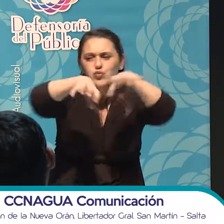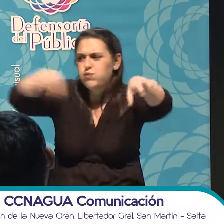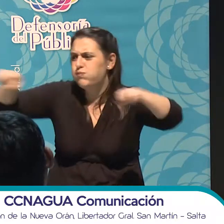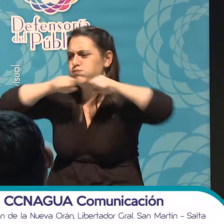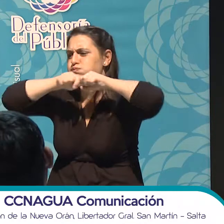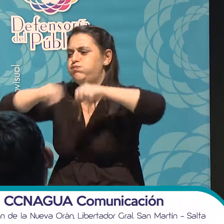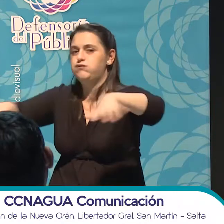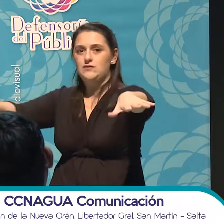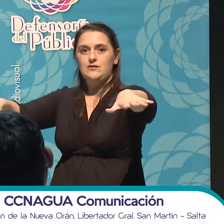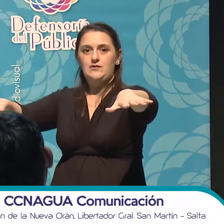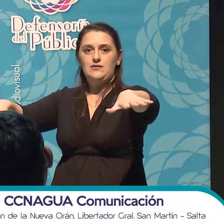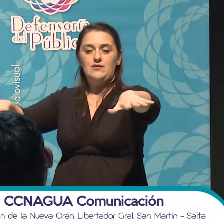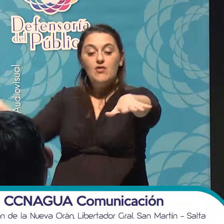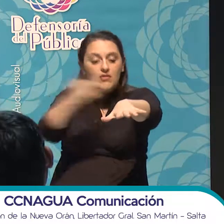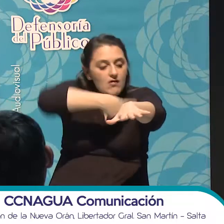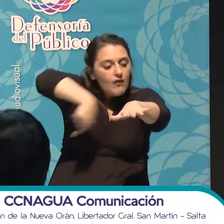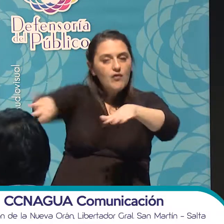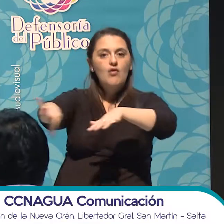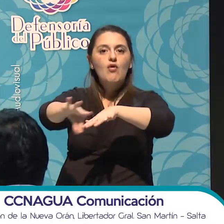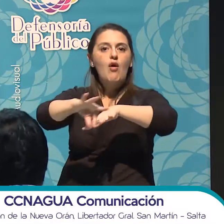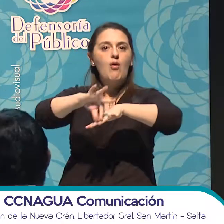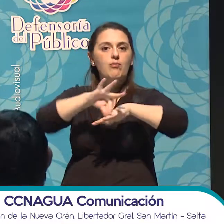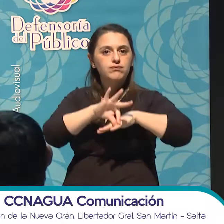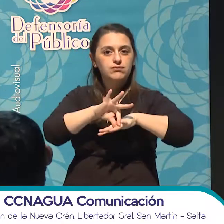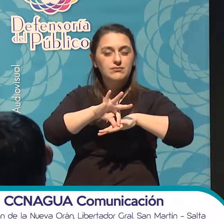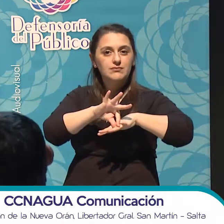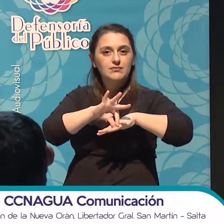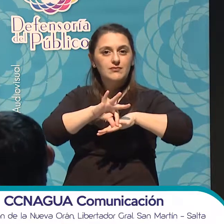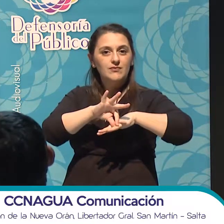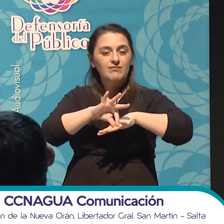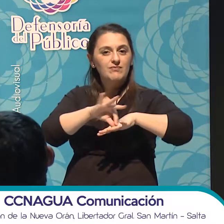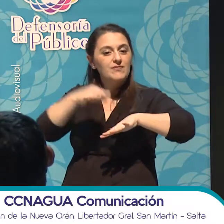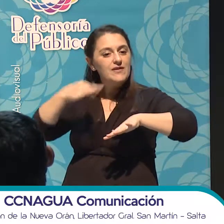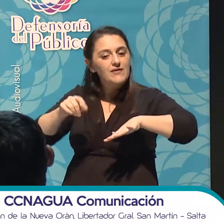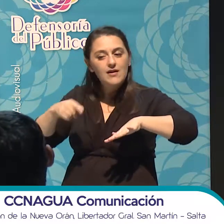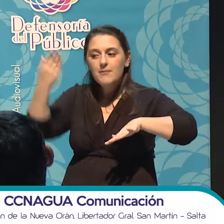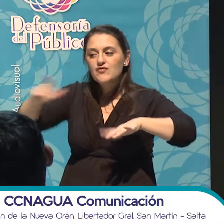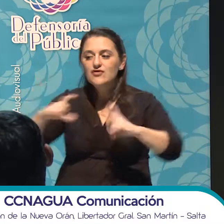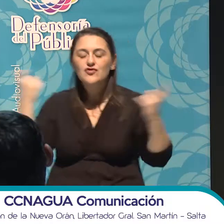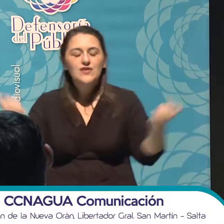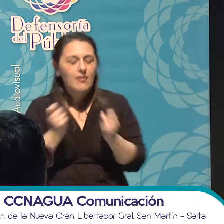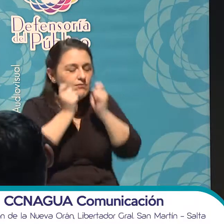Es nuestro compromiso despertar a la sociedad.